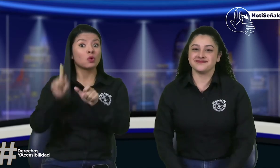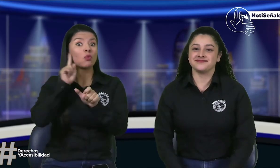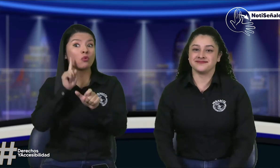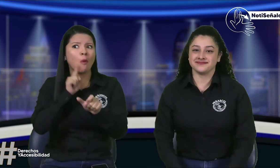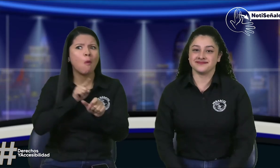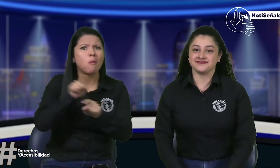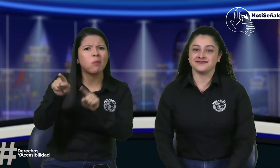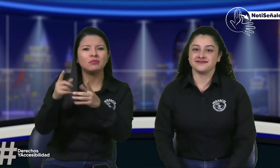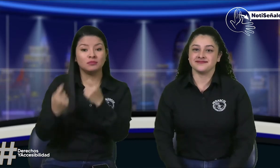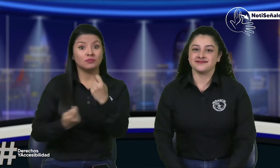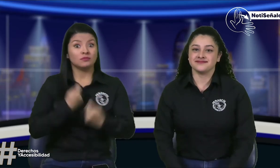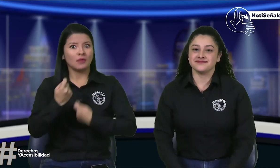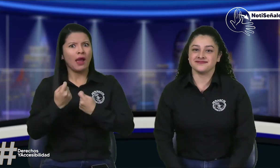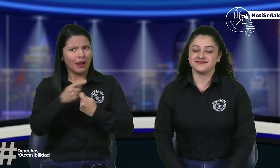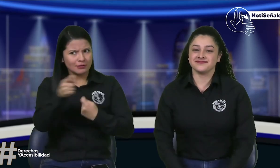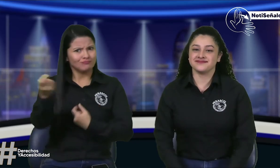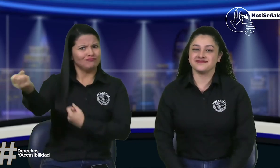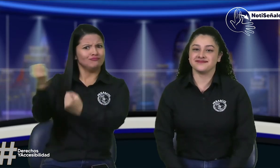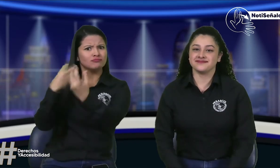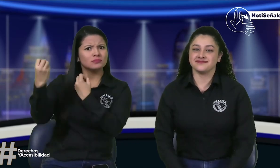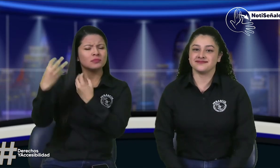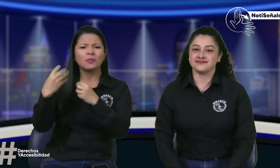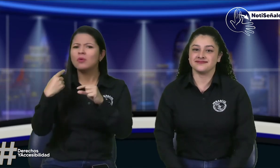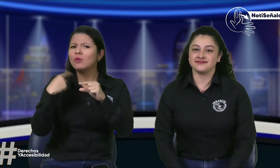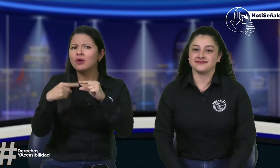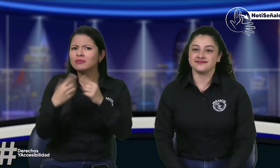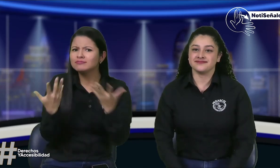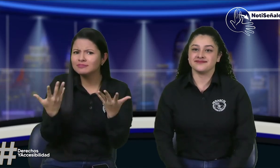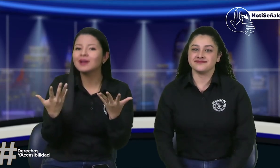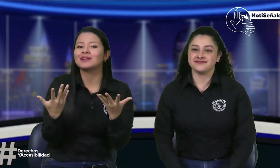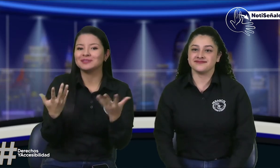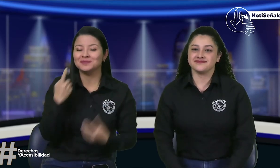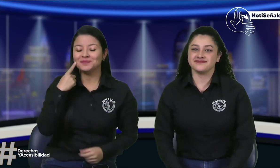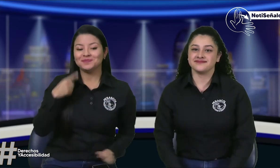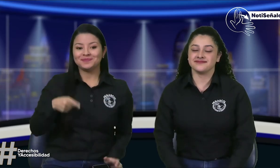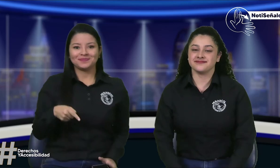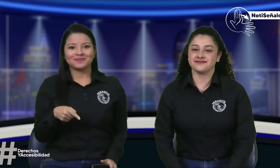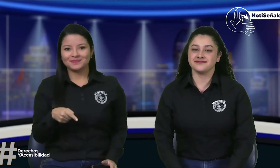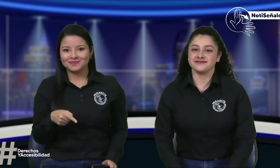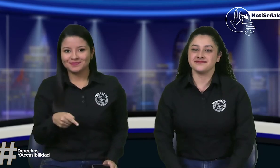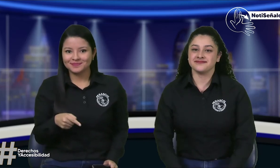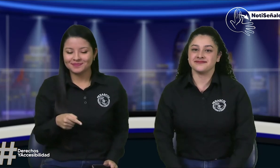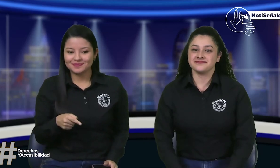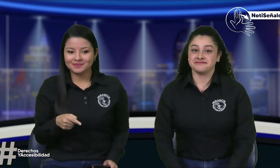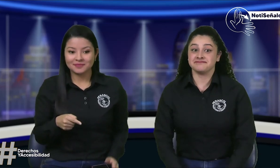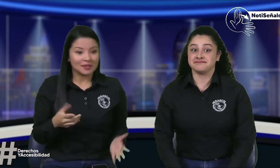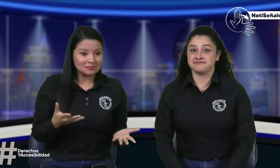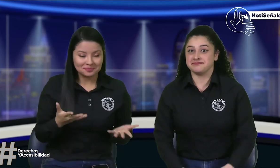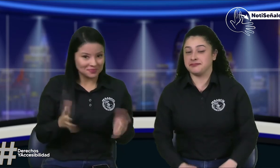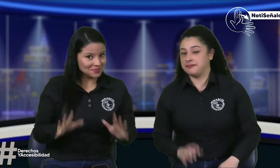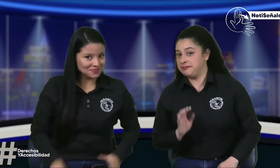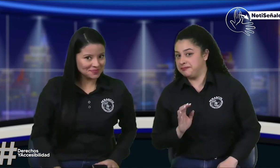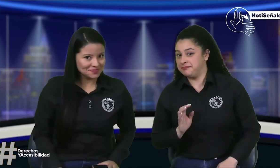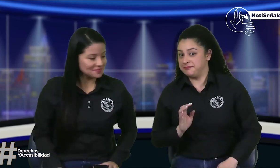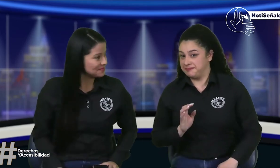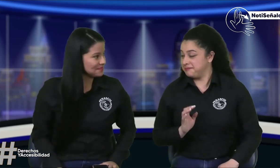ello bueno en otras noticias en Colombia las personas sordas nos han enviado sus emprendimientos al siguiente correo